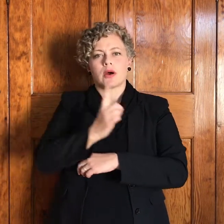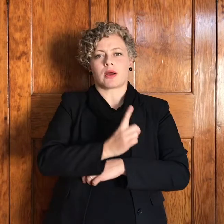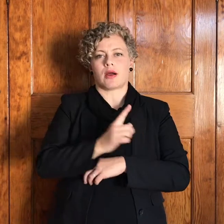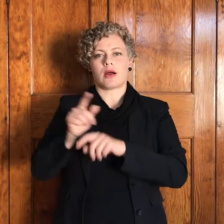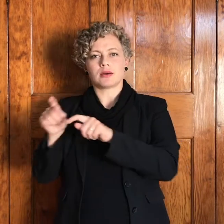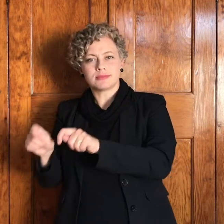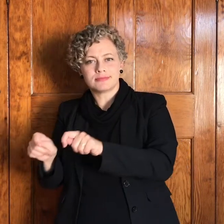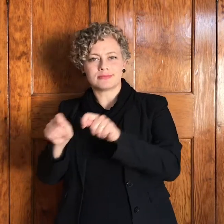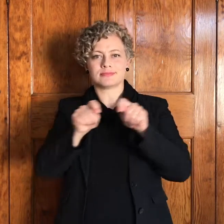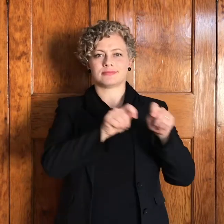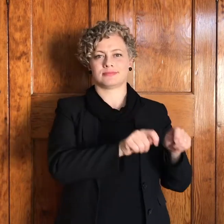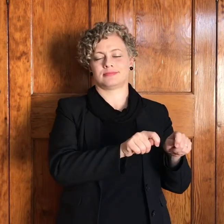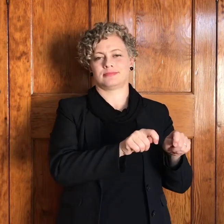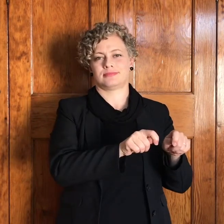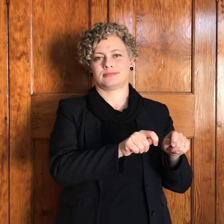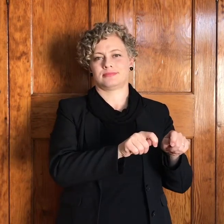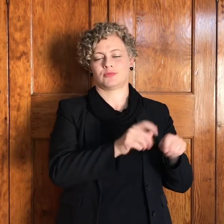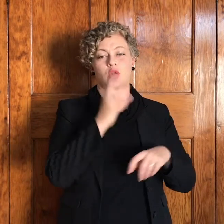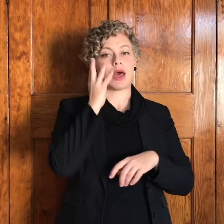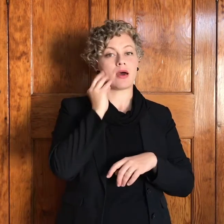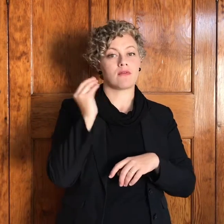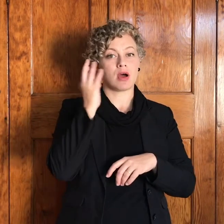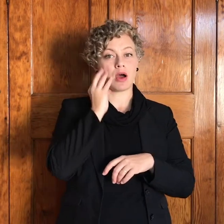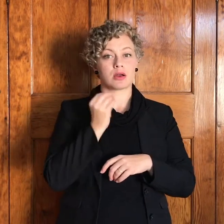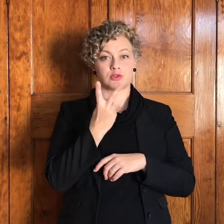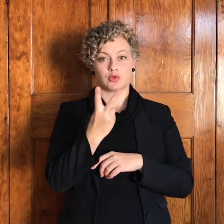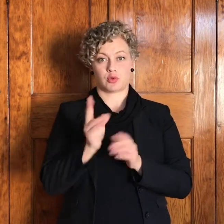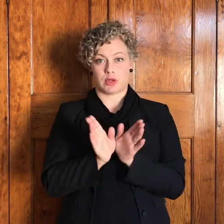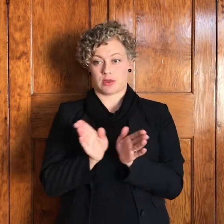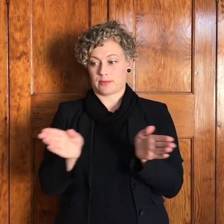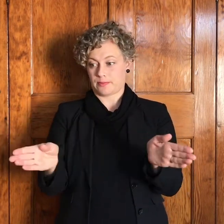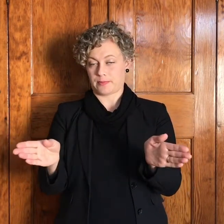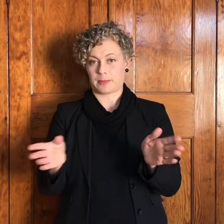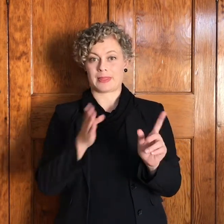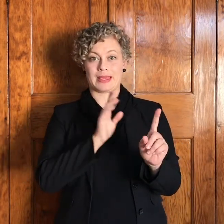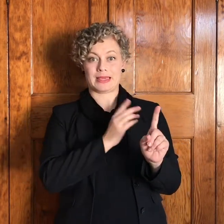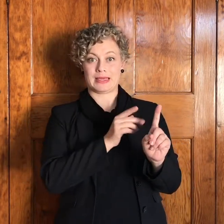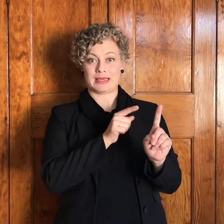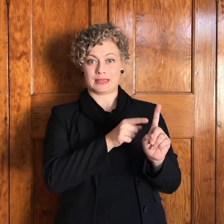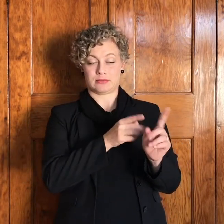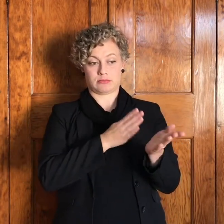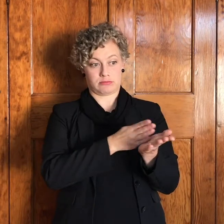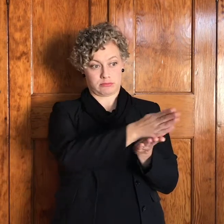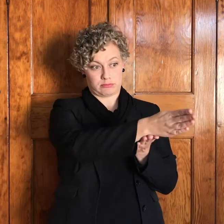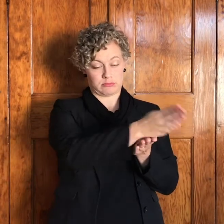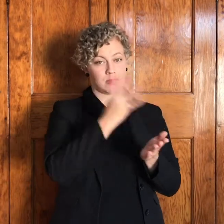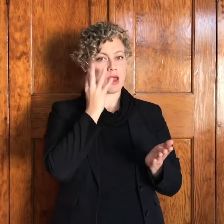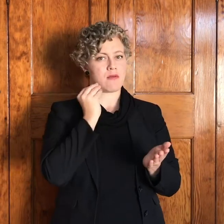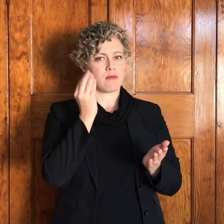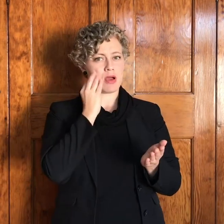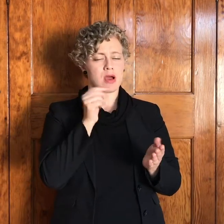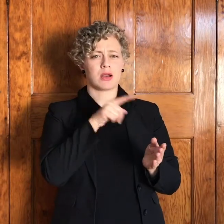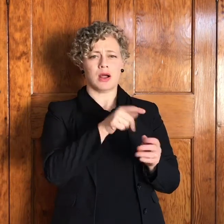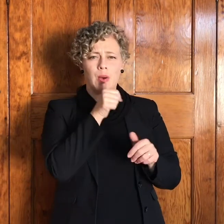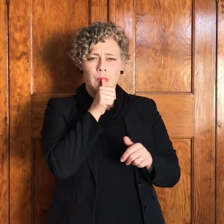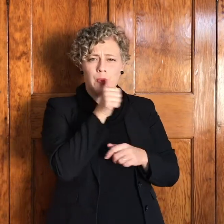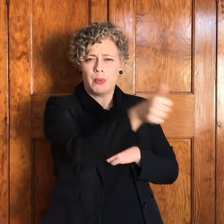die eerste ervaring is die ervaring van een vluchteling hy is gevul met angst vir sy tweeling